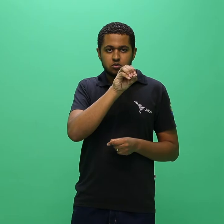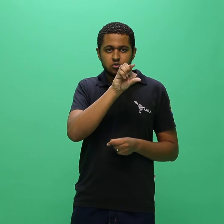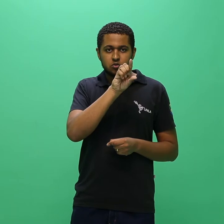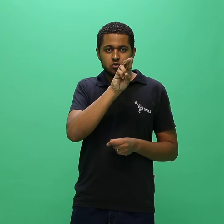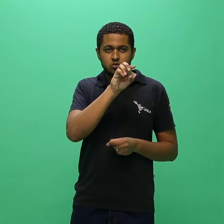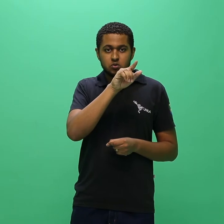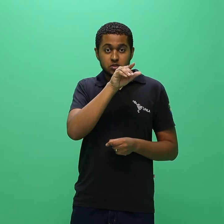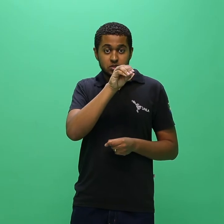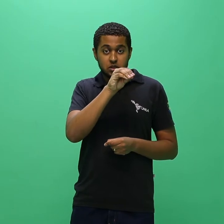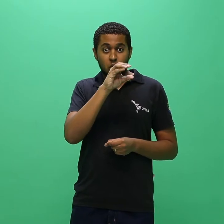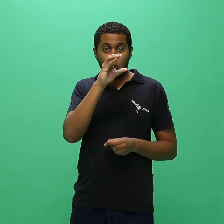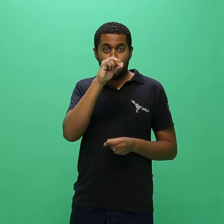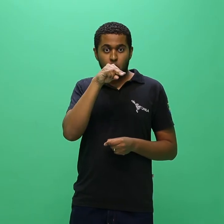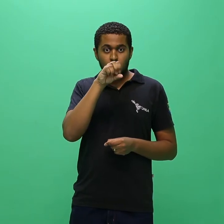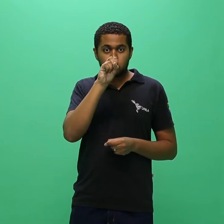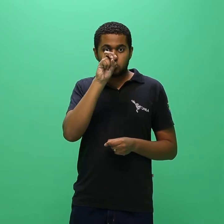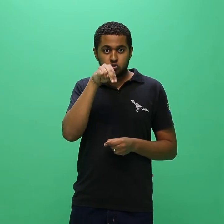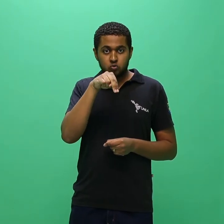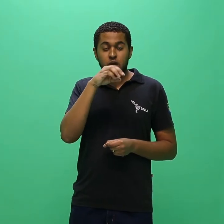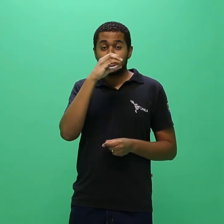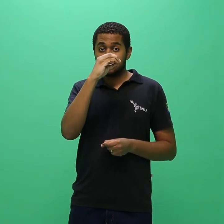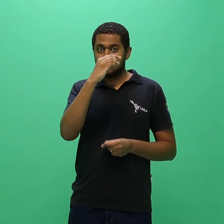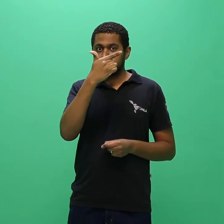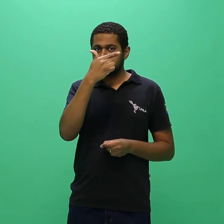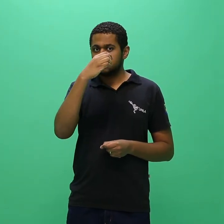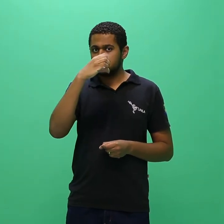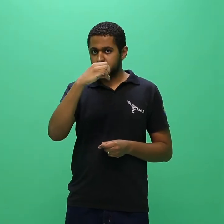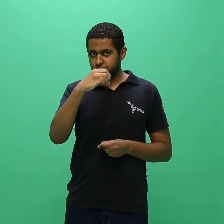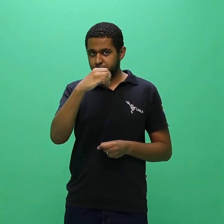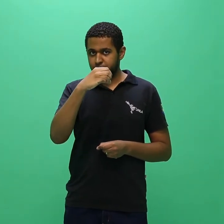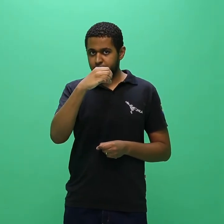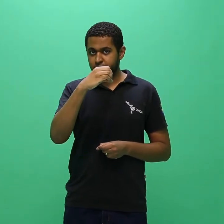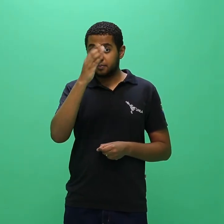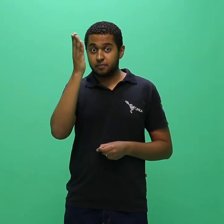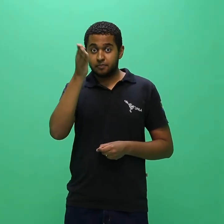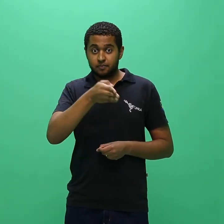-2013 e demais normas da instituição.